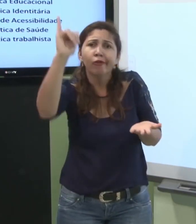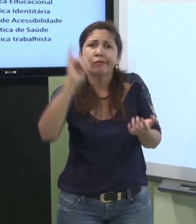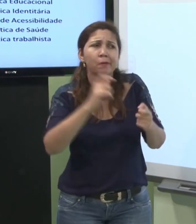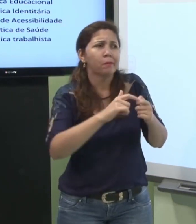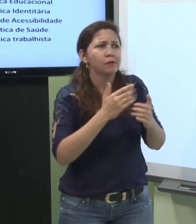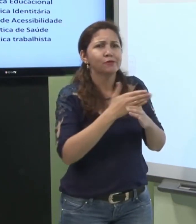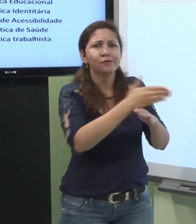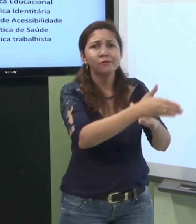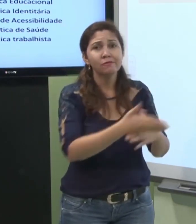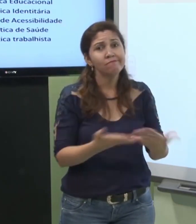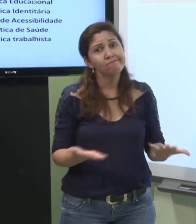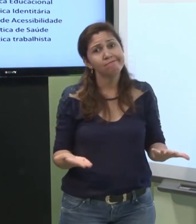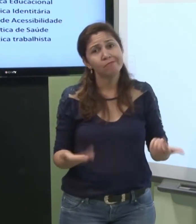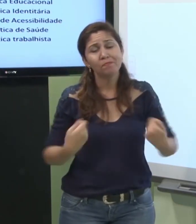se ele não pode ir ao médico